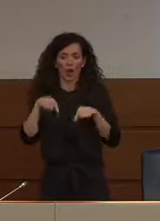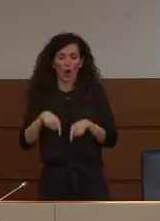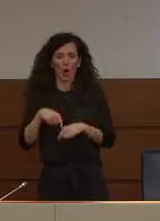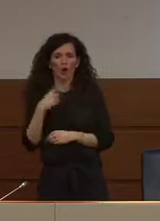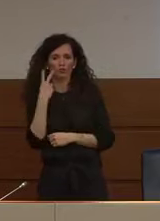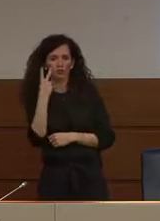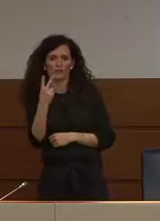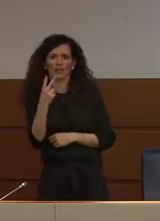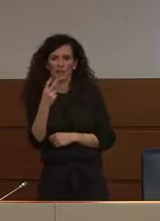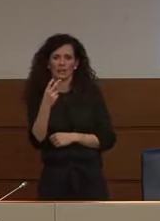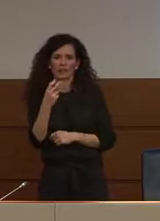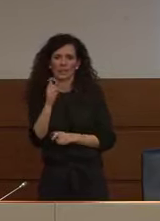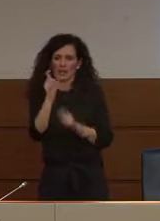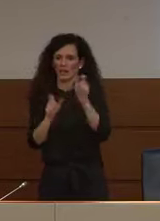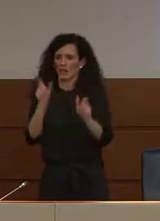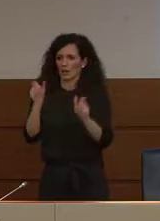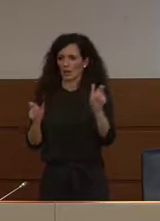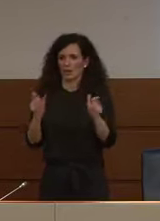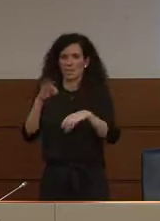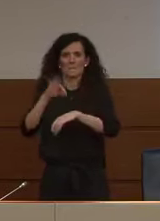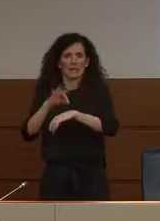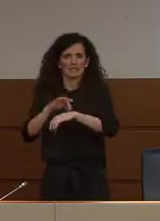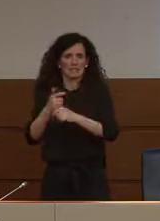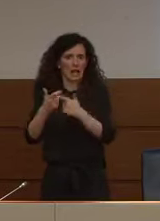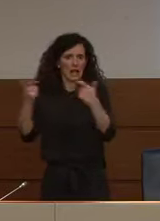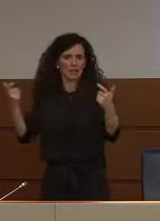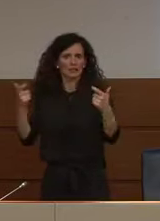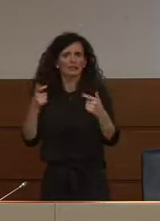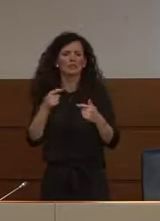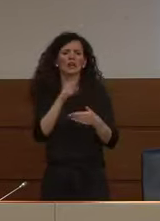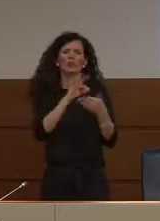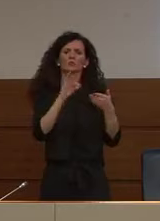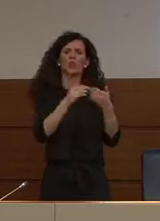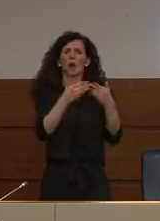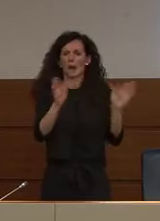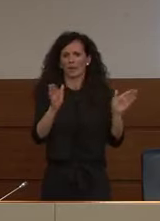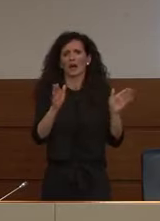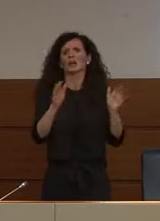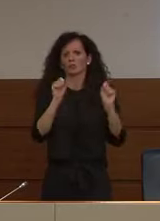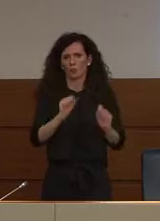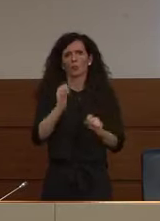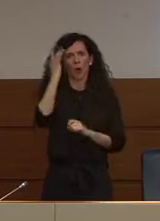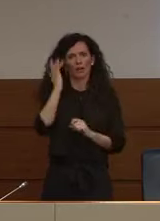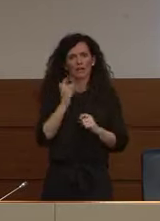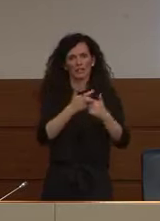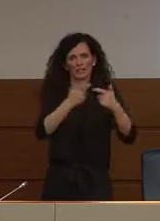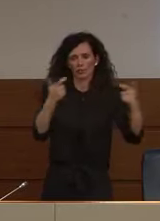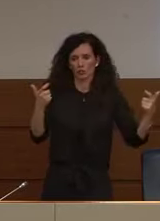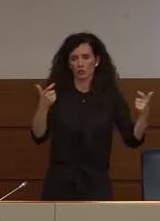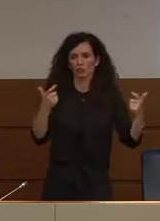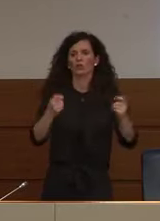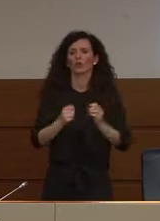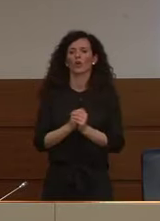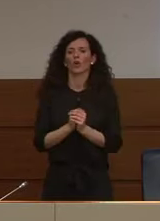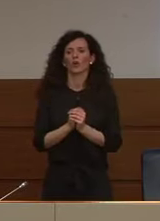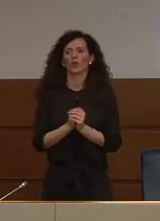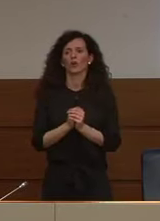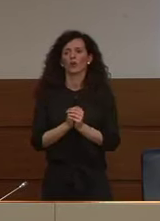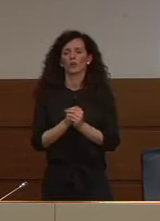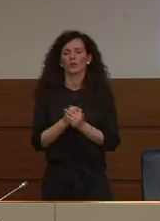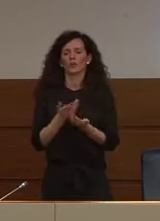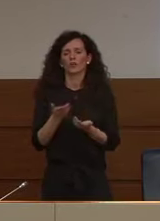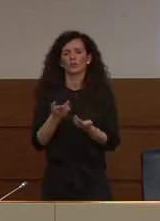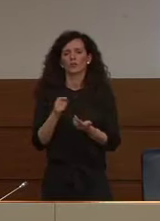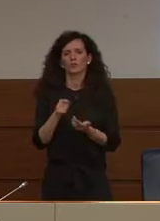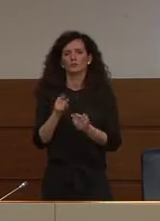verosimilmente quanto poi a definire l'impatto sul